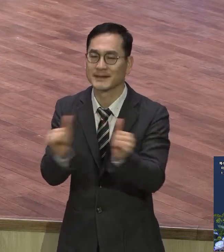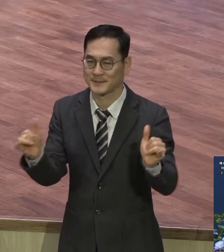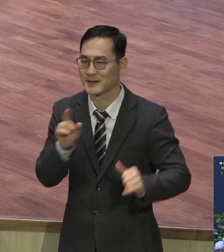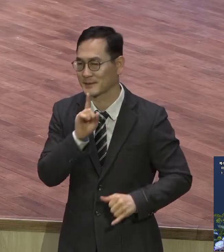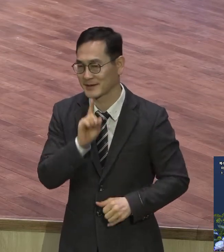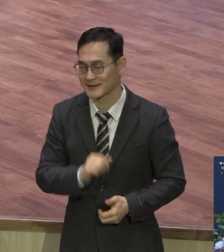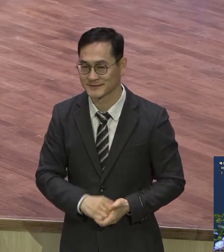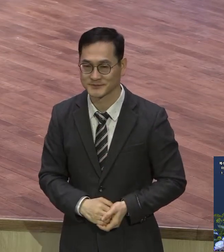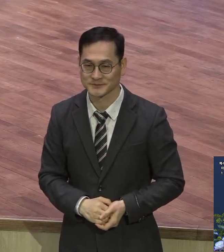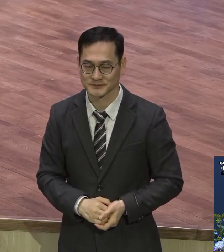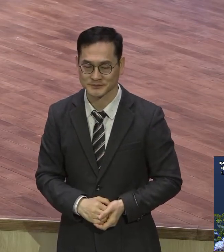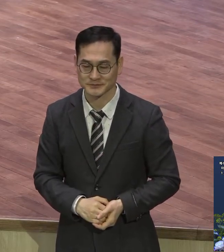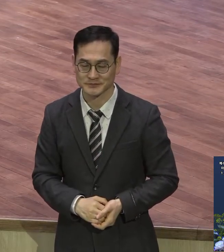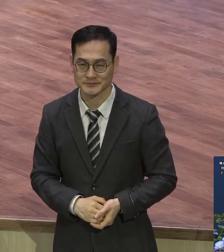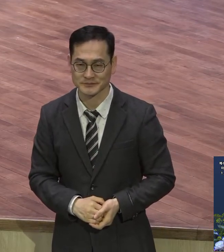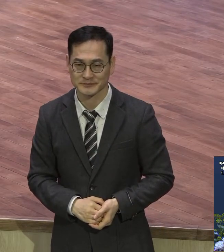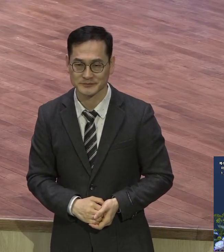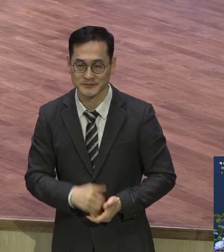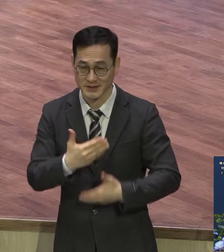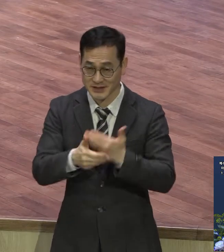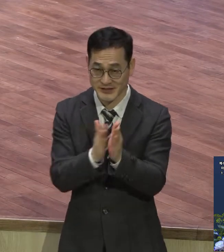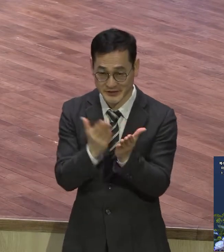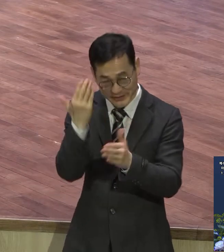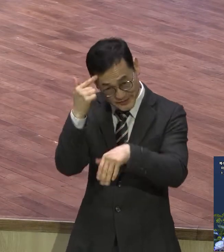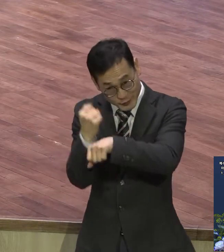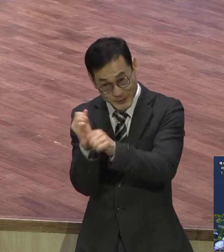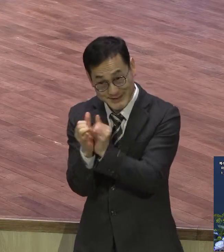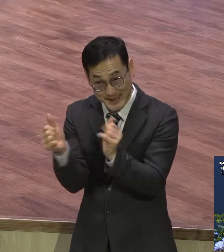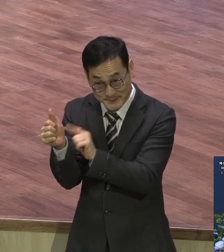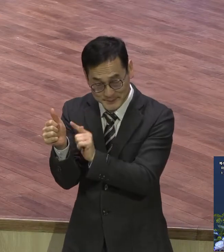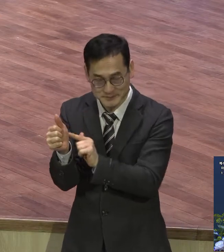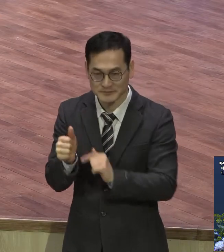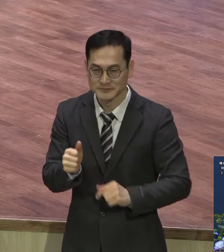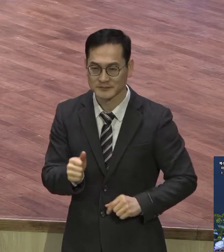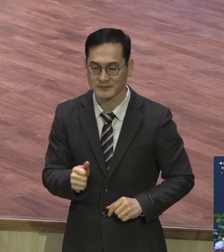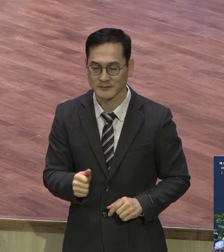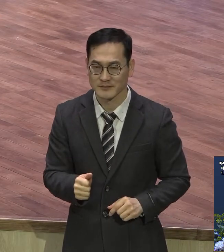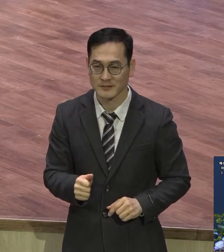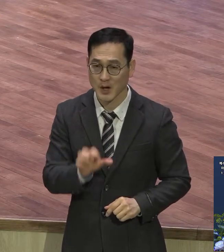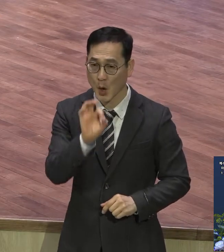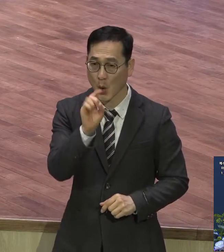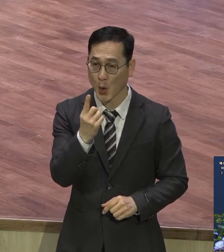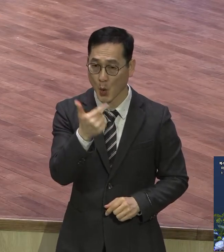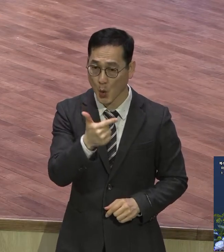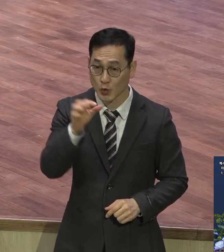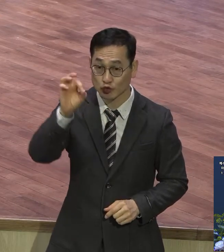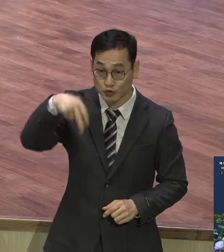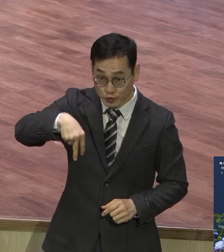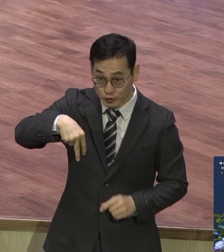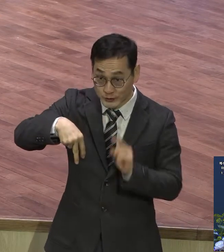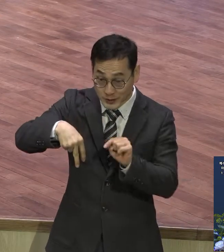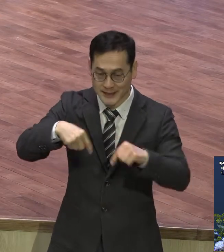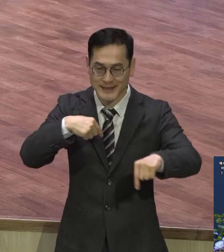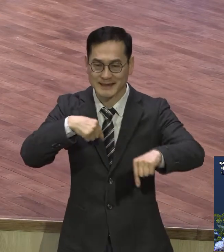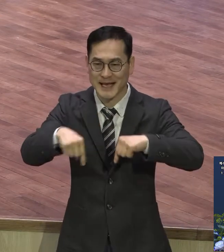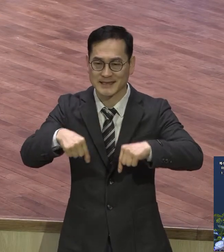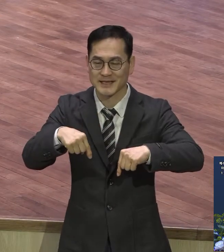한 성경학자는 온유를 다스려진 힘이라 그랬어요. 다스려진 힘